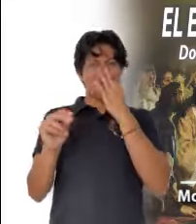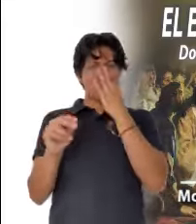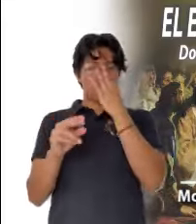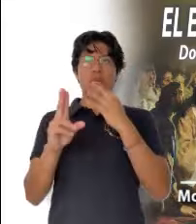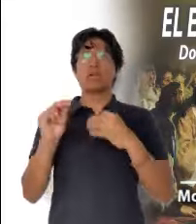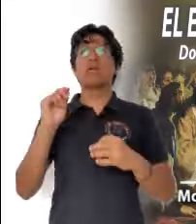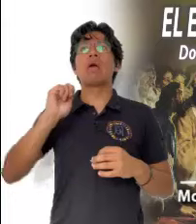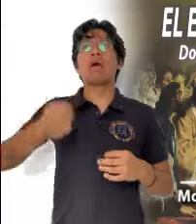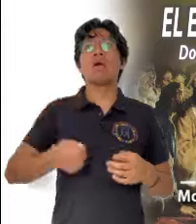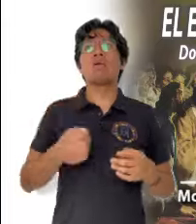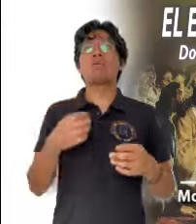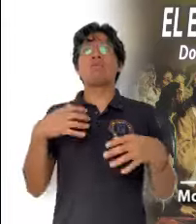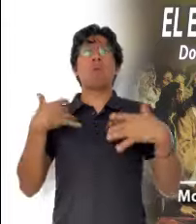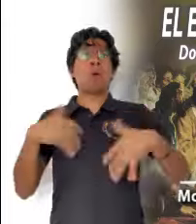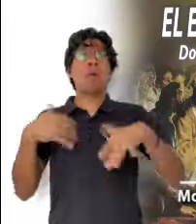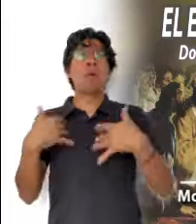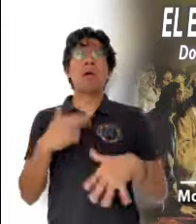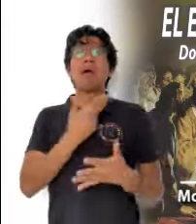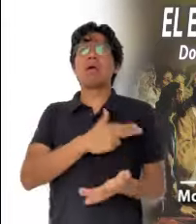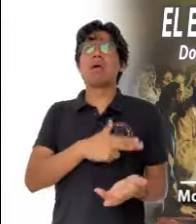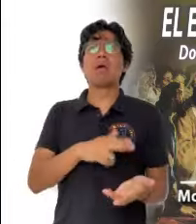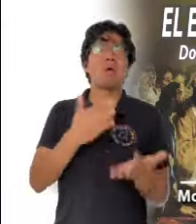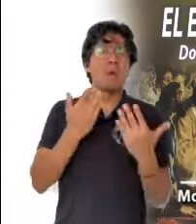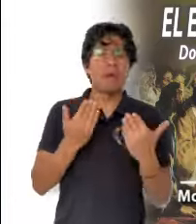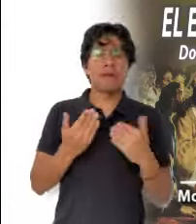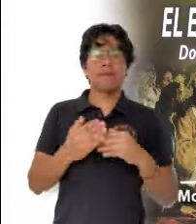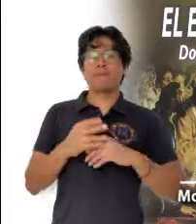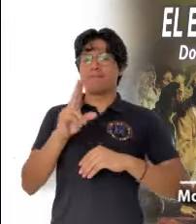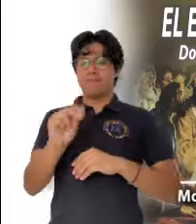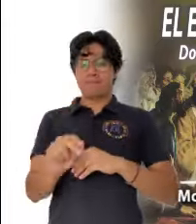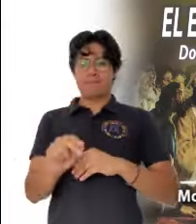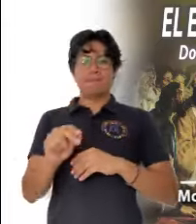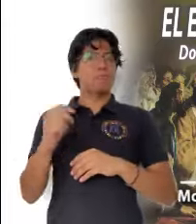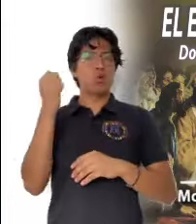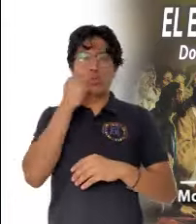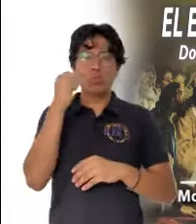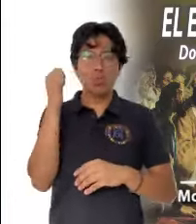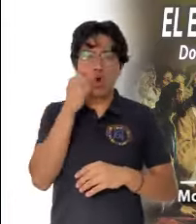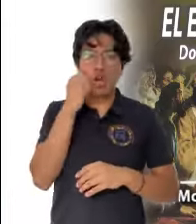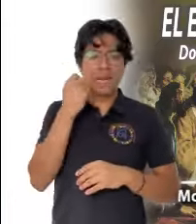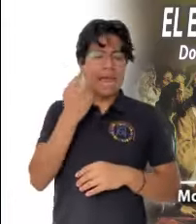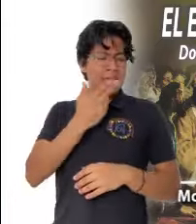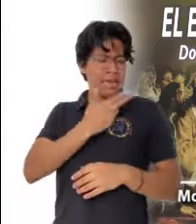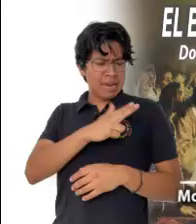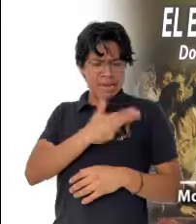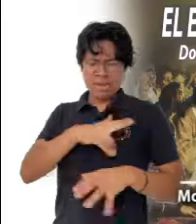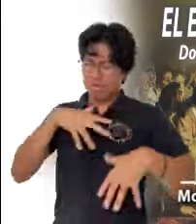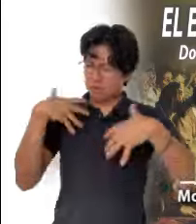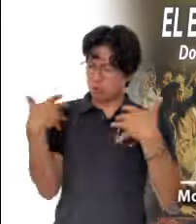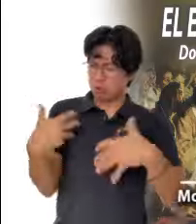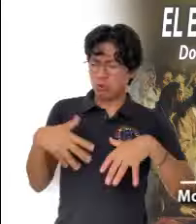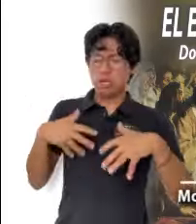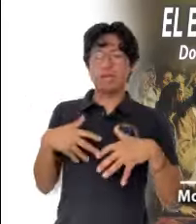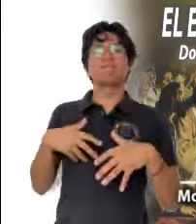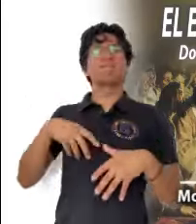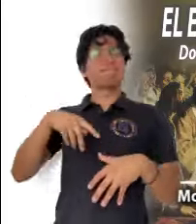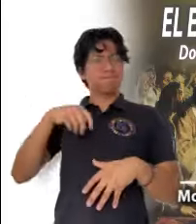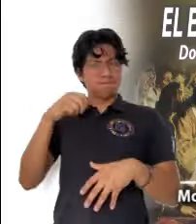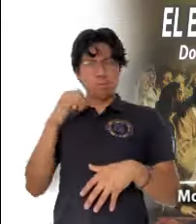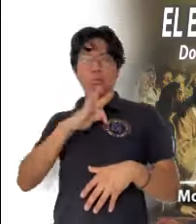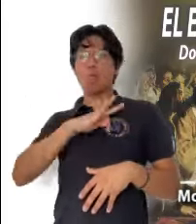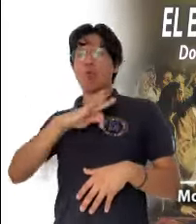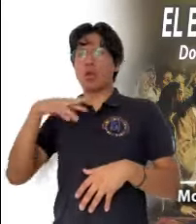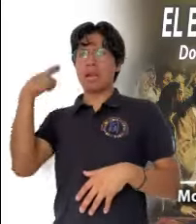No, no se trata de que no haya dolor ni heridas. Se trata de que a pesar de esos dolores y heridas, se pueda